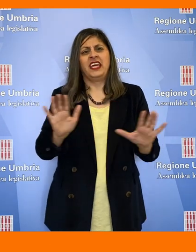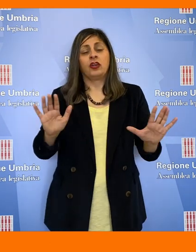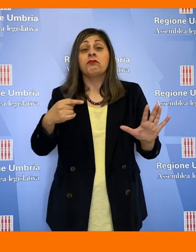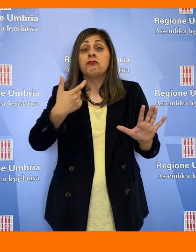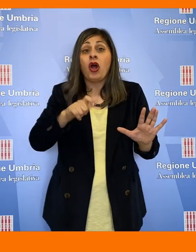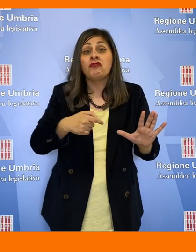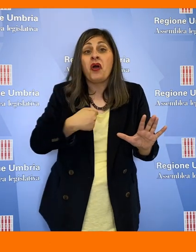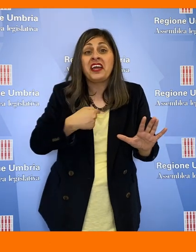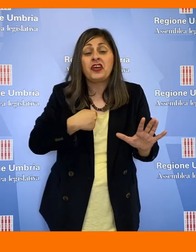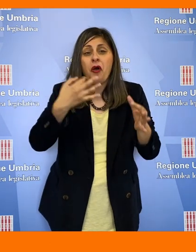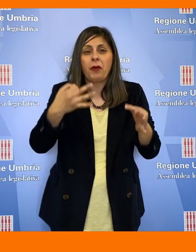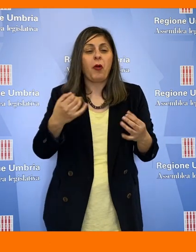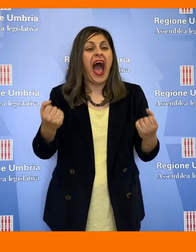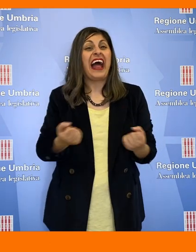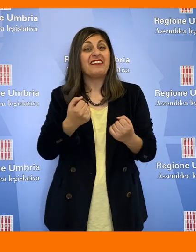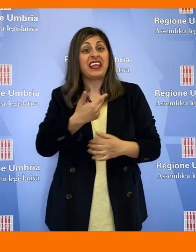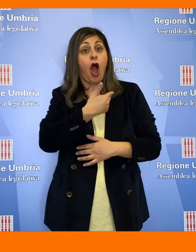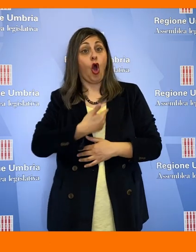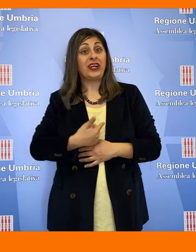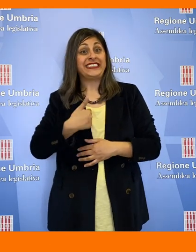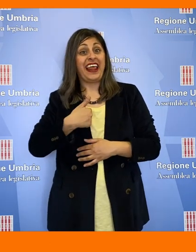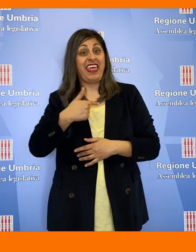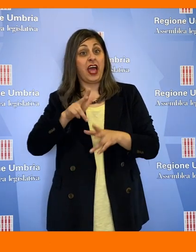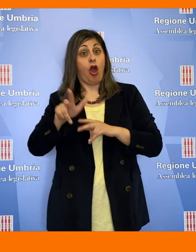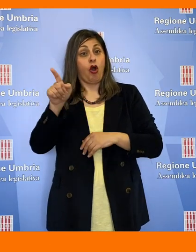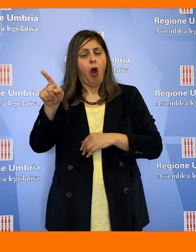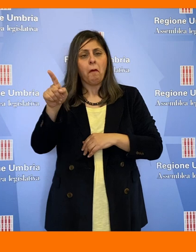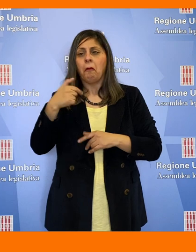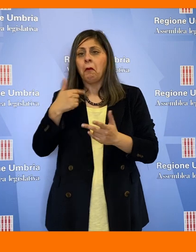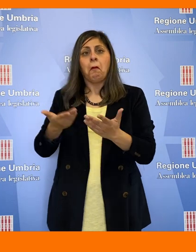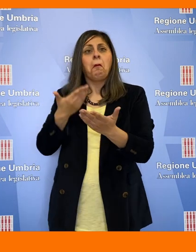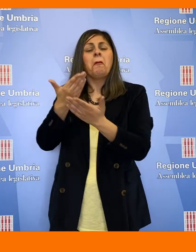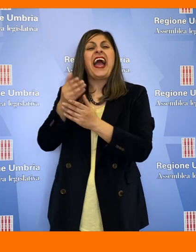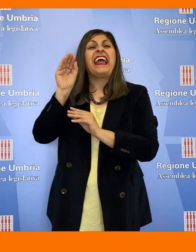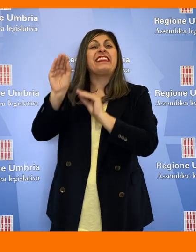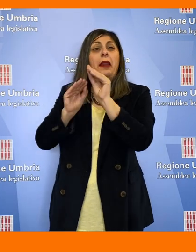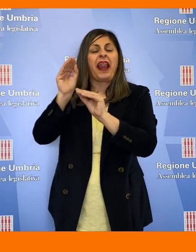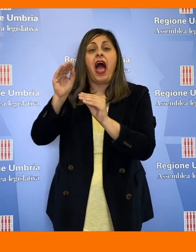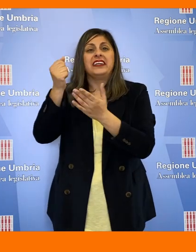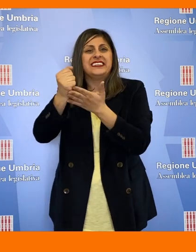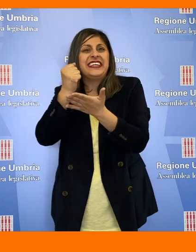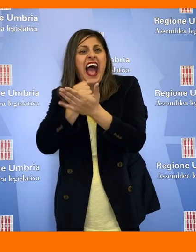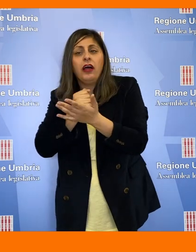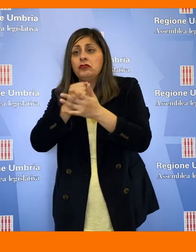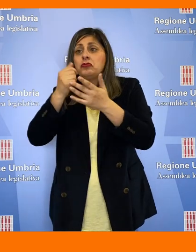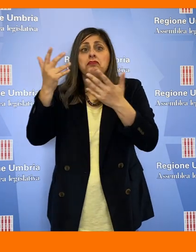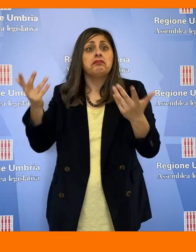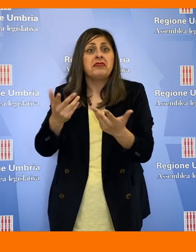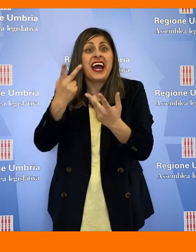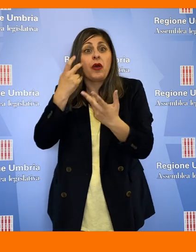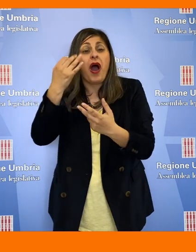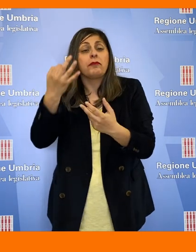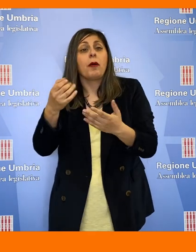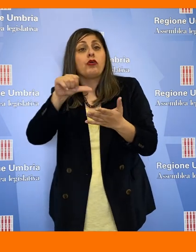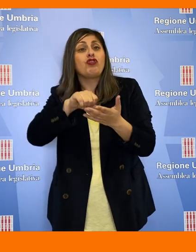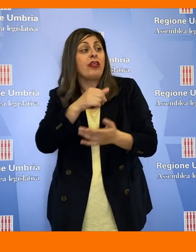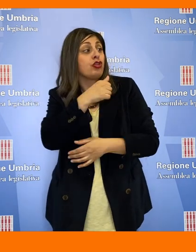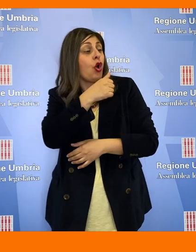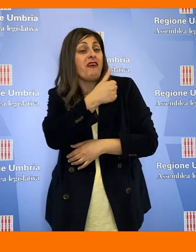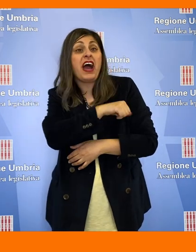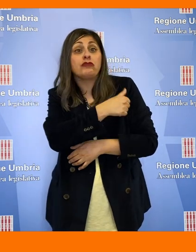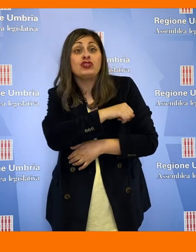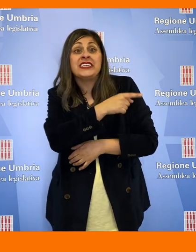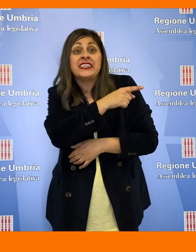vero, non avendo io nel corso della mia attività consigliare presentato alcuna interpellanza o atto riguardante il centro